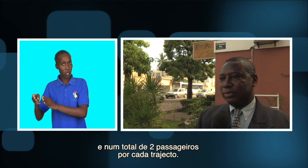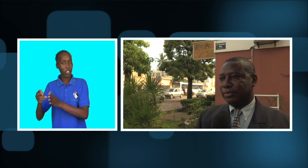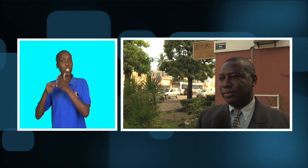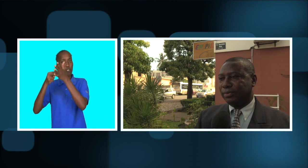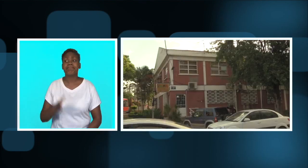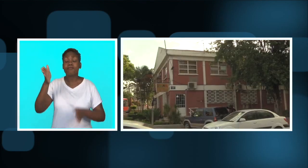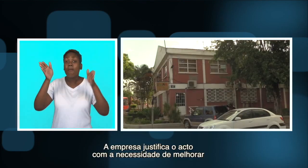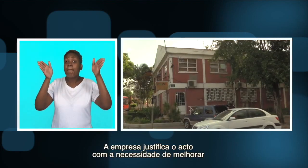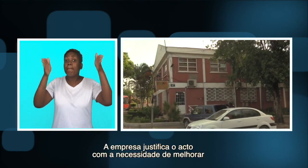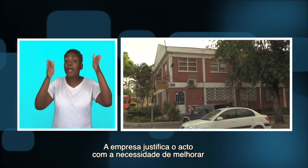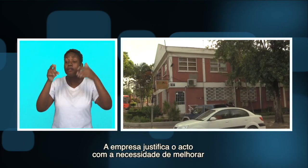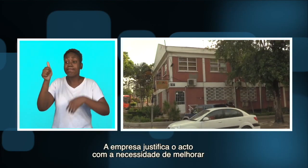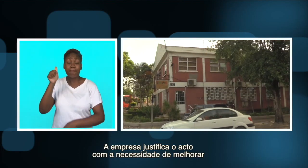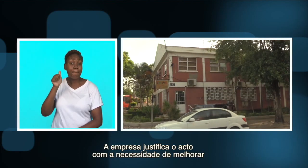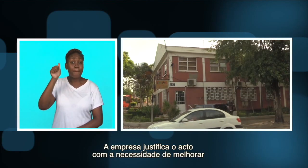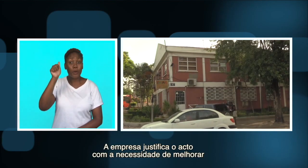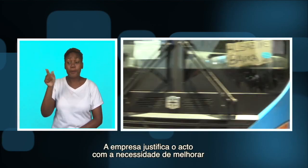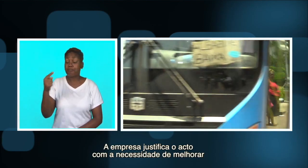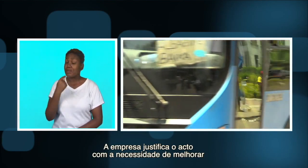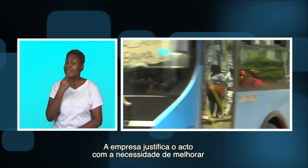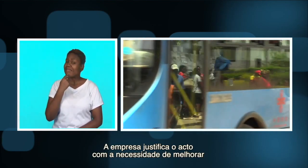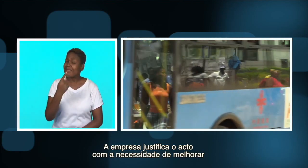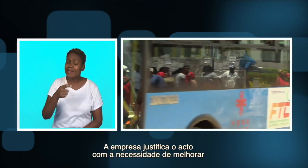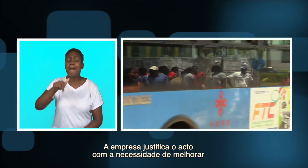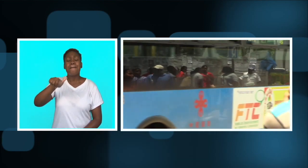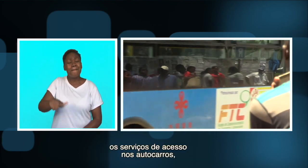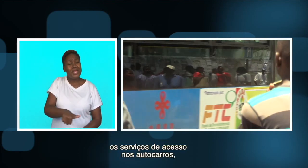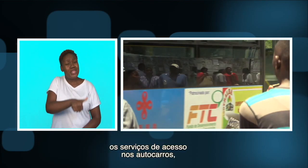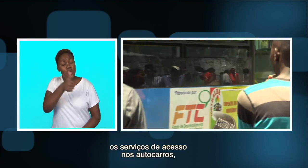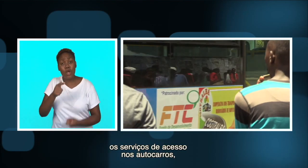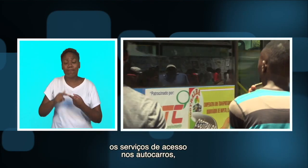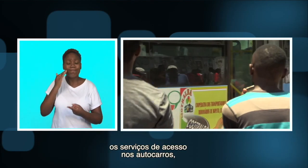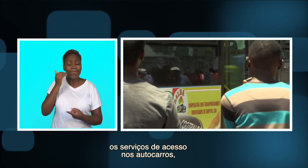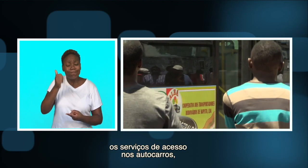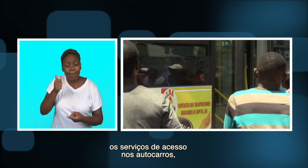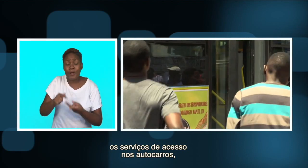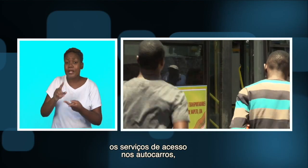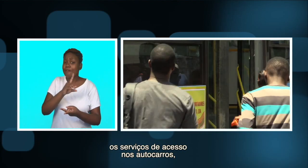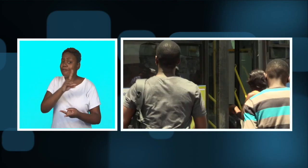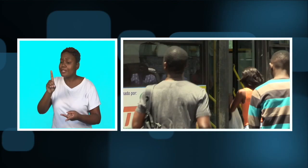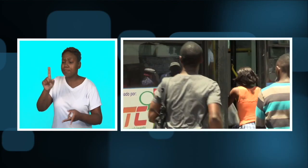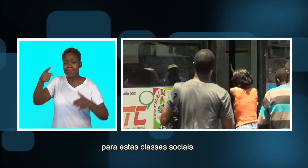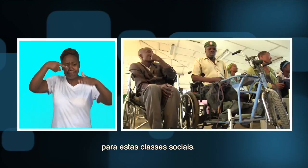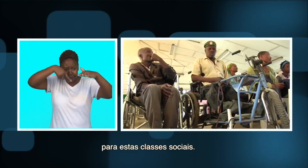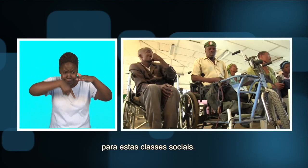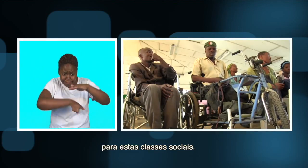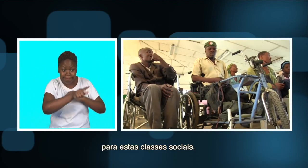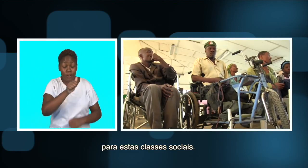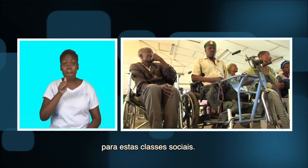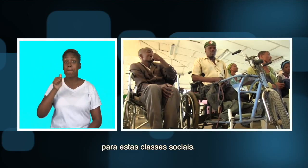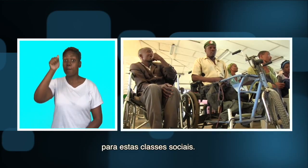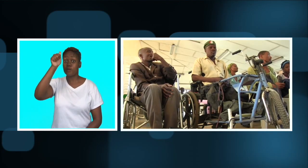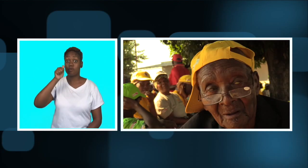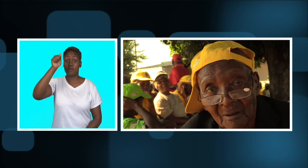A empresa justifica o ato com a necessidade de melhorar os serviços de acesso aos autocarros para estas classes